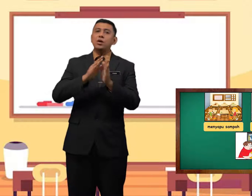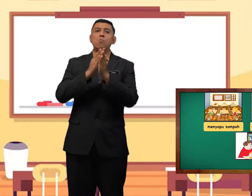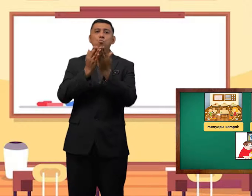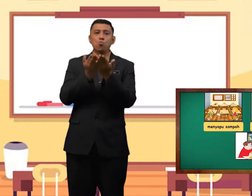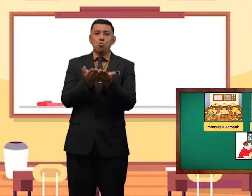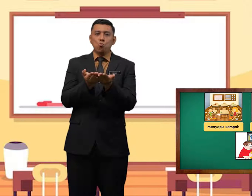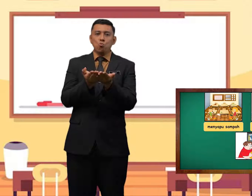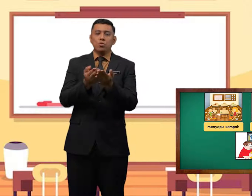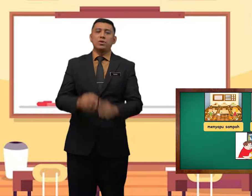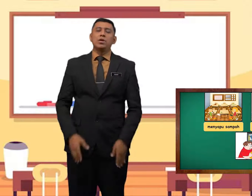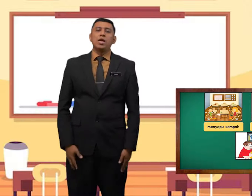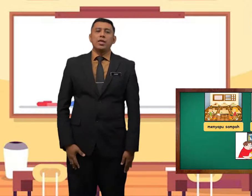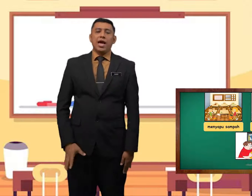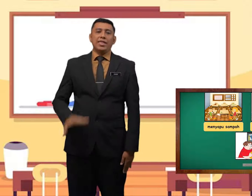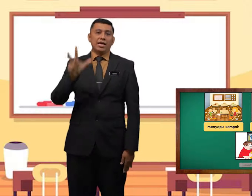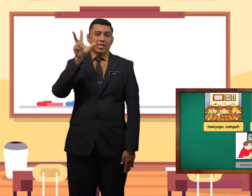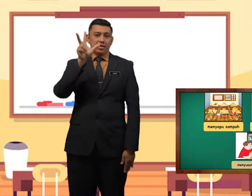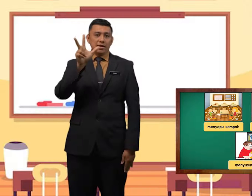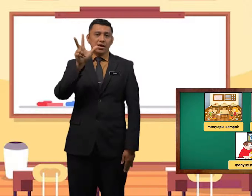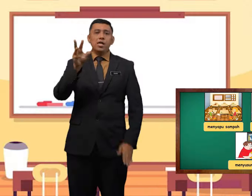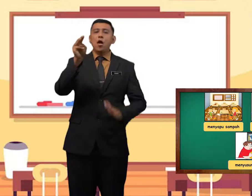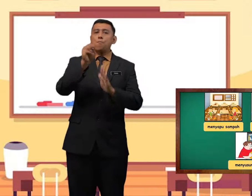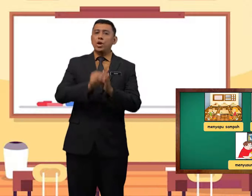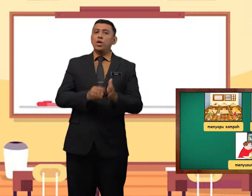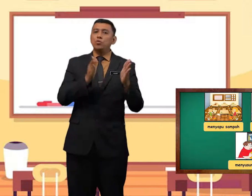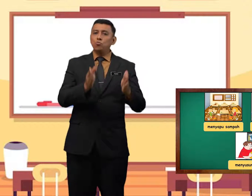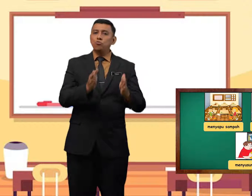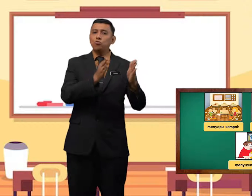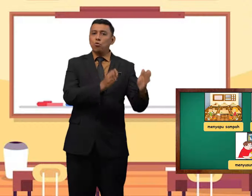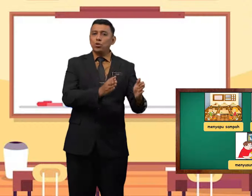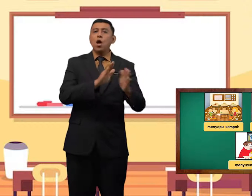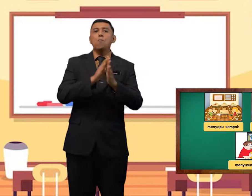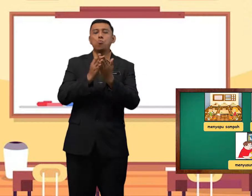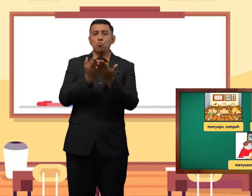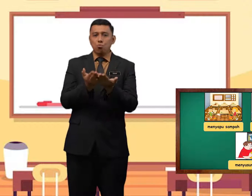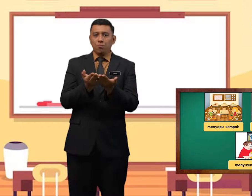buku, dan yang ketiga, menyusun buku.